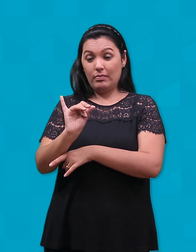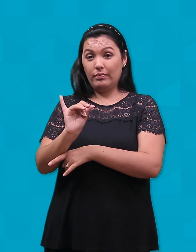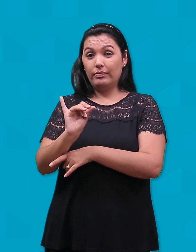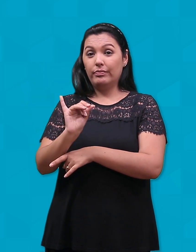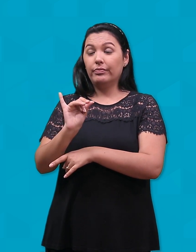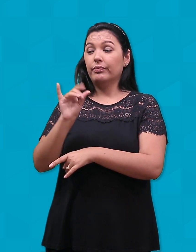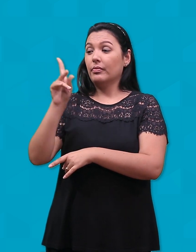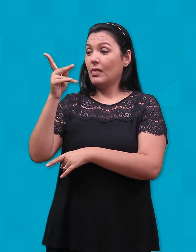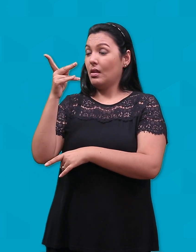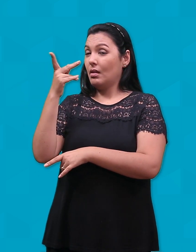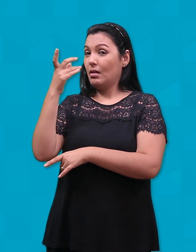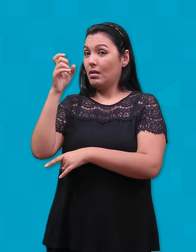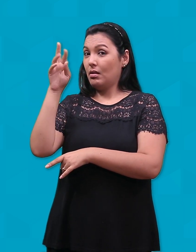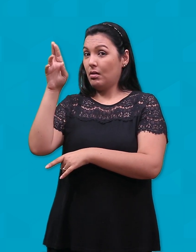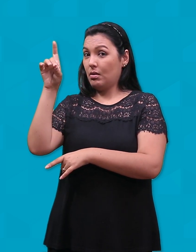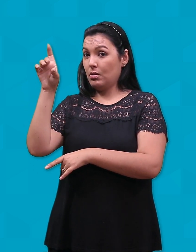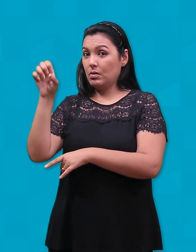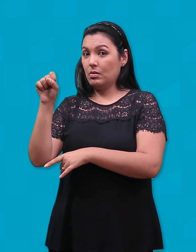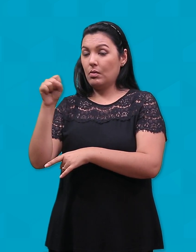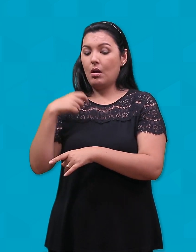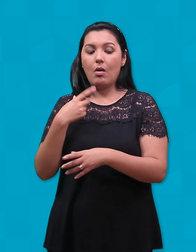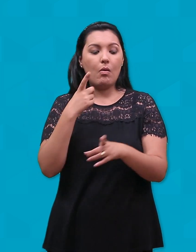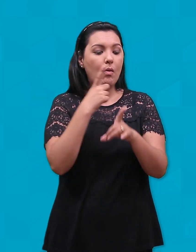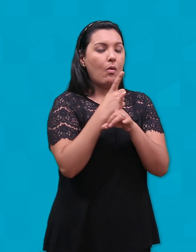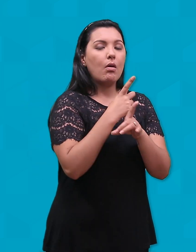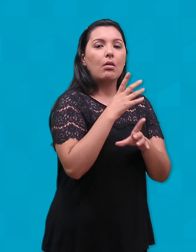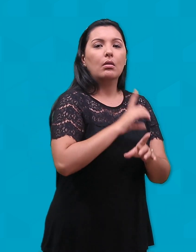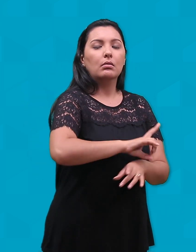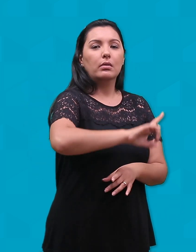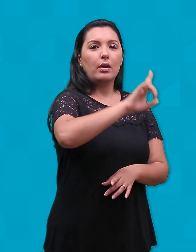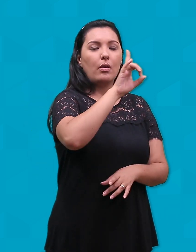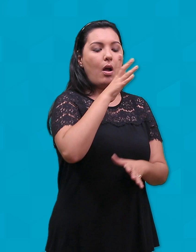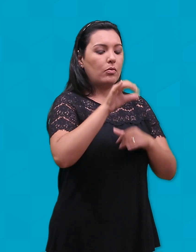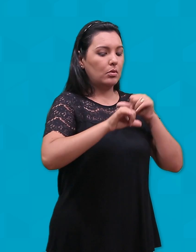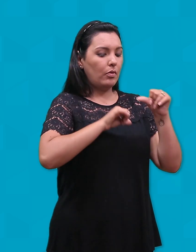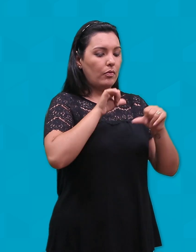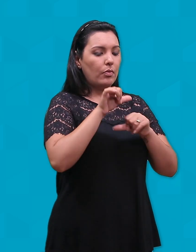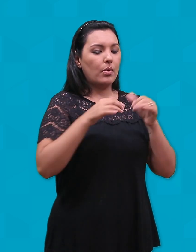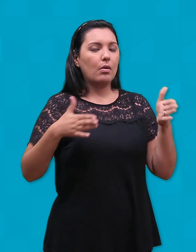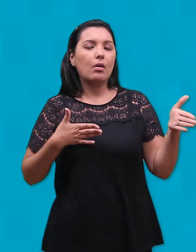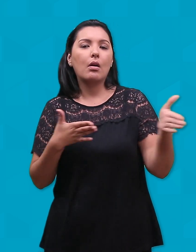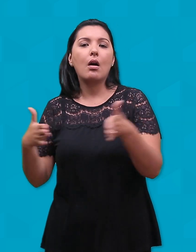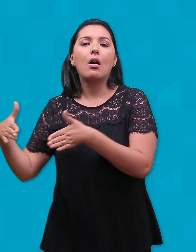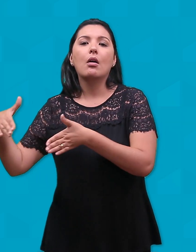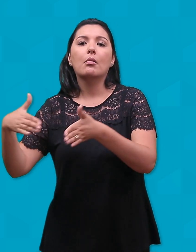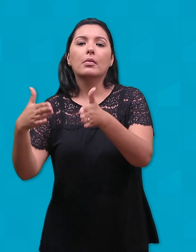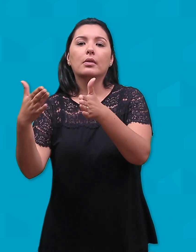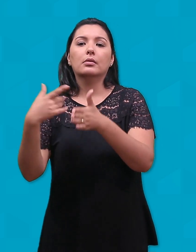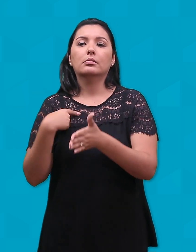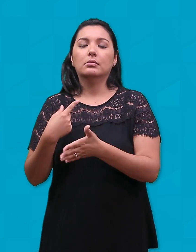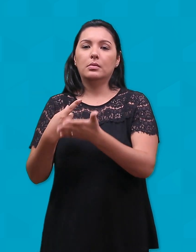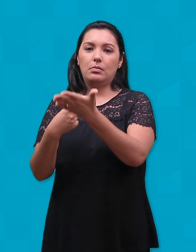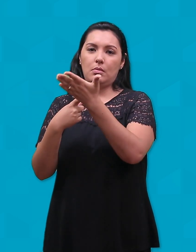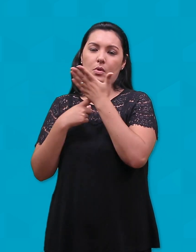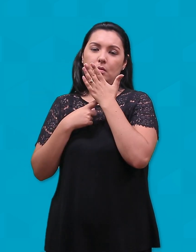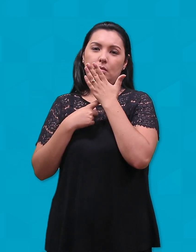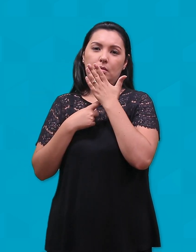Deus, temos nossa vida transformada, seguindo agora o caminho que Ele nos aponta. Nós também